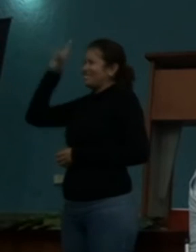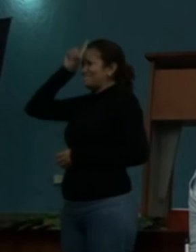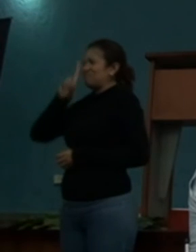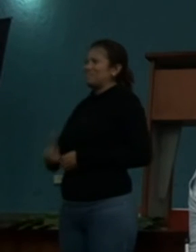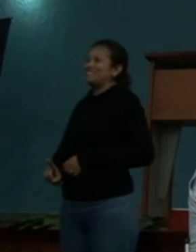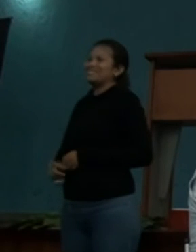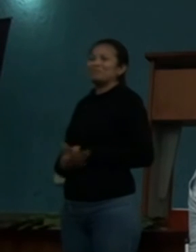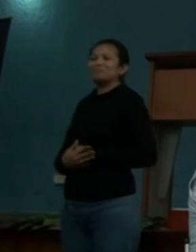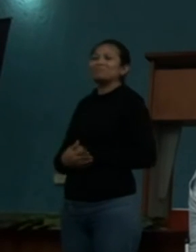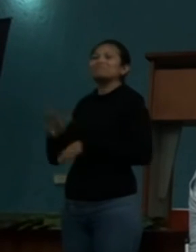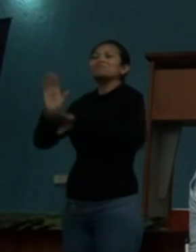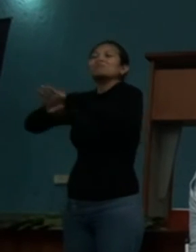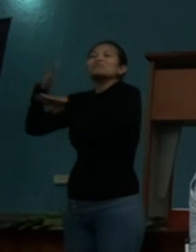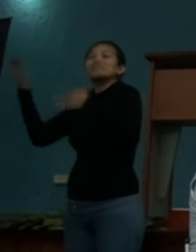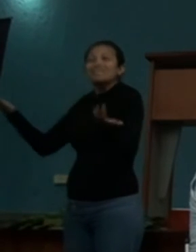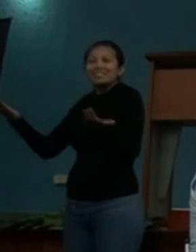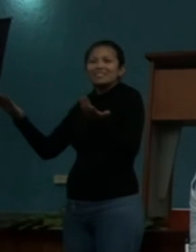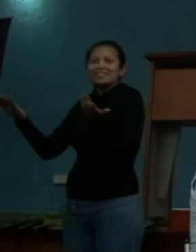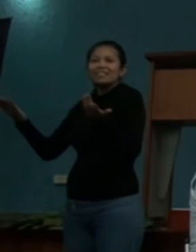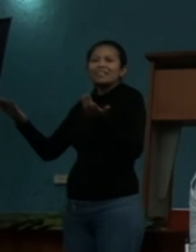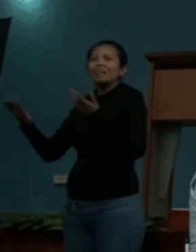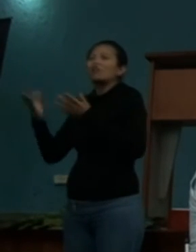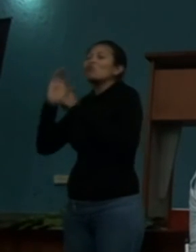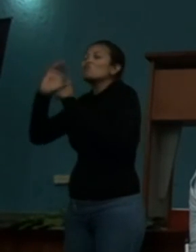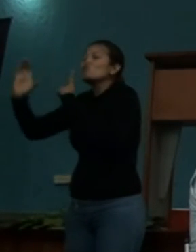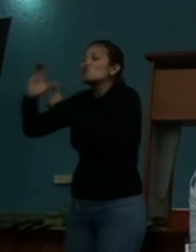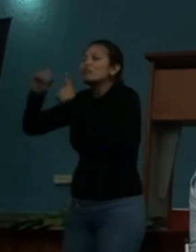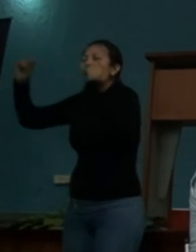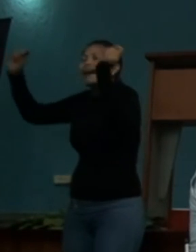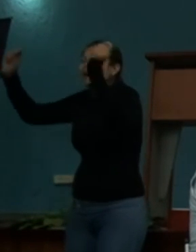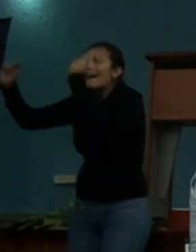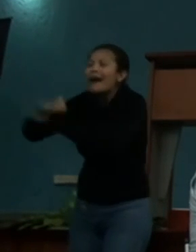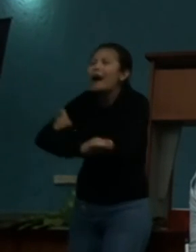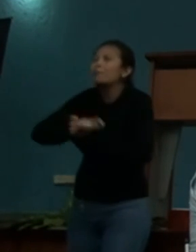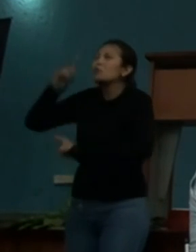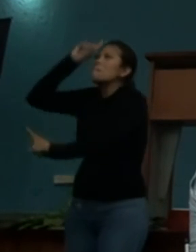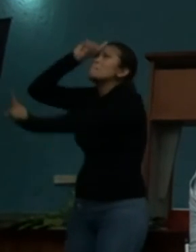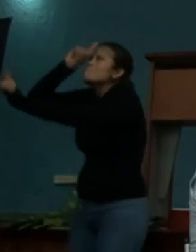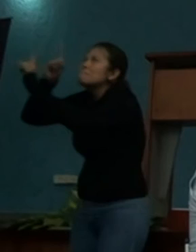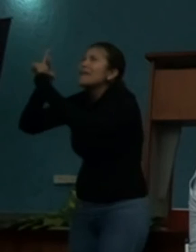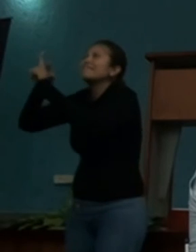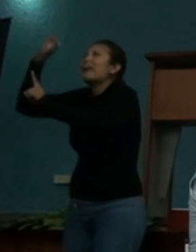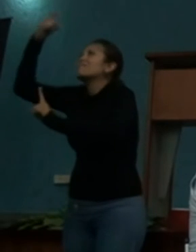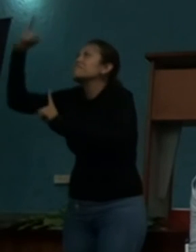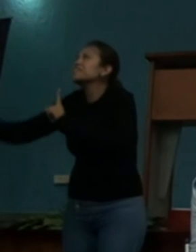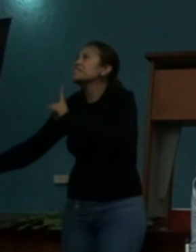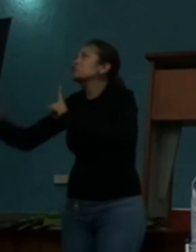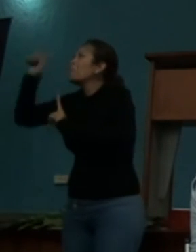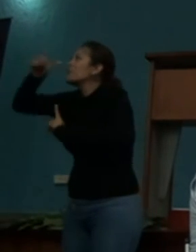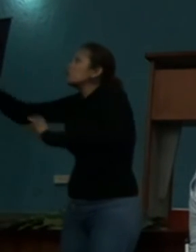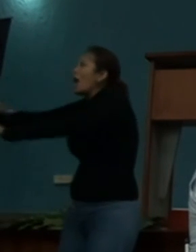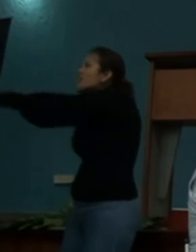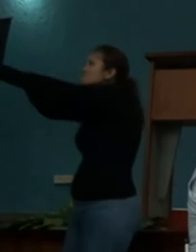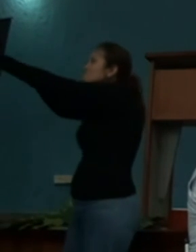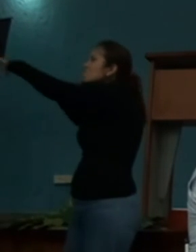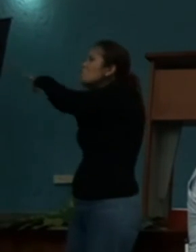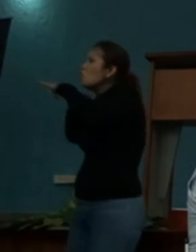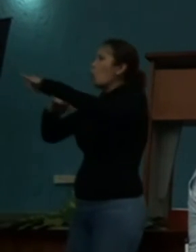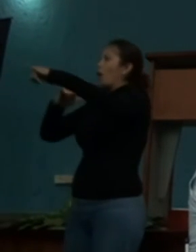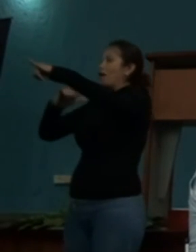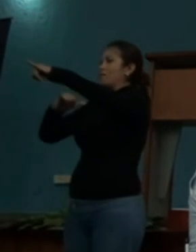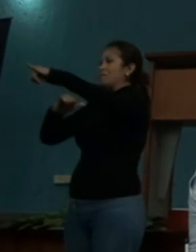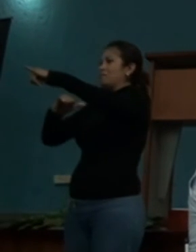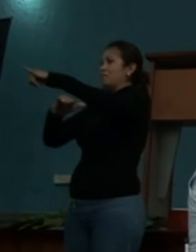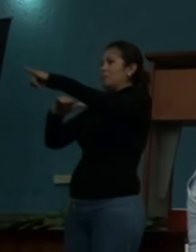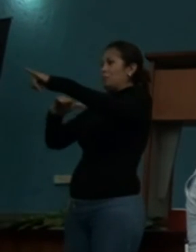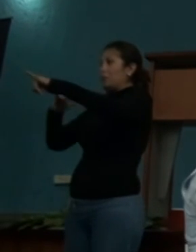Es la oportunidad para lograr el accedor cambio cultural. El objetivo es asegurar el derecho a la igualdad de oportunidades de